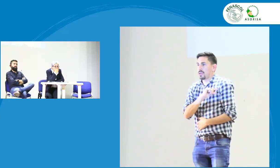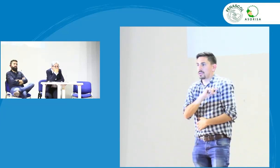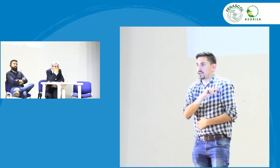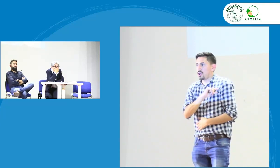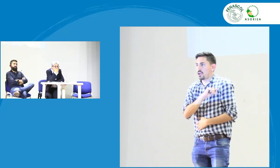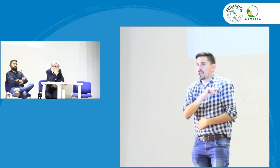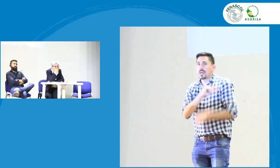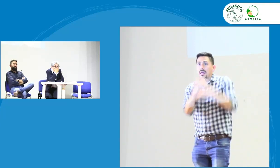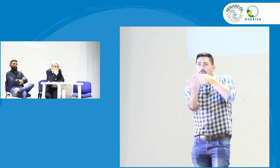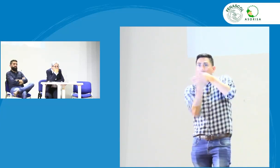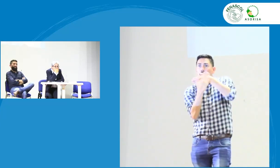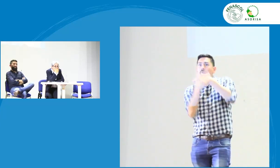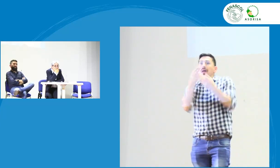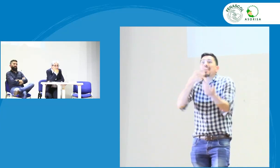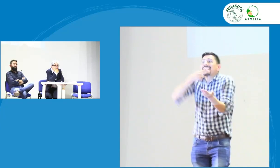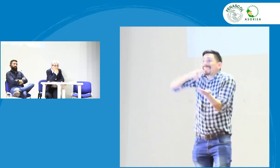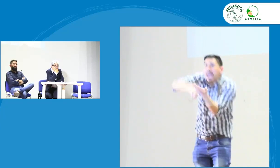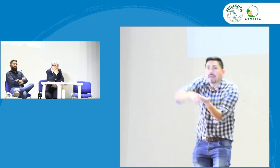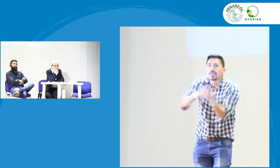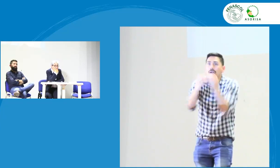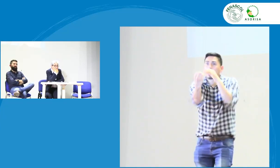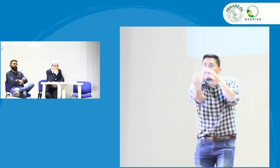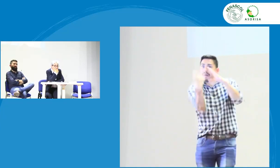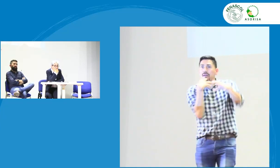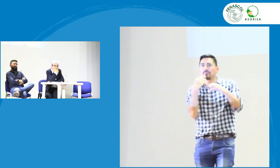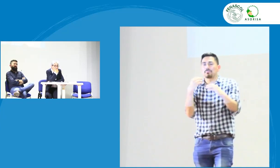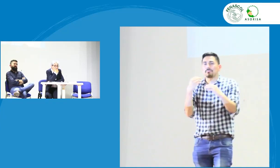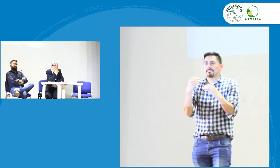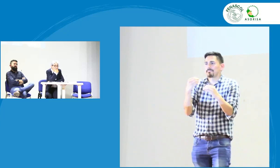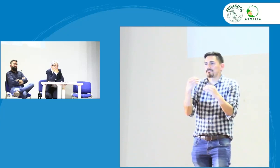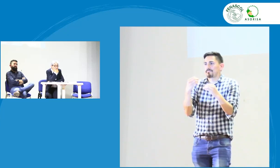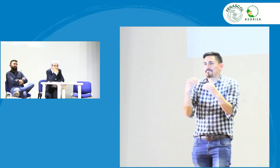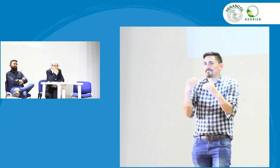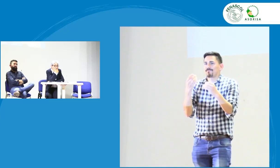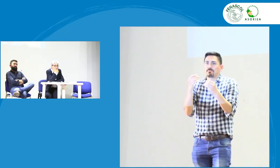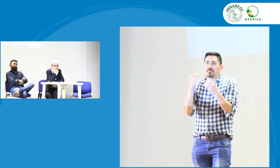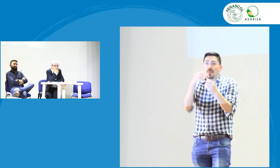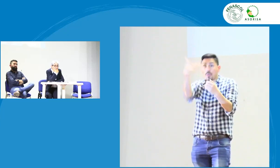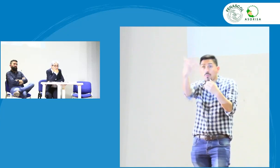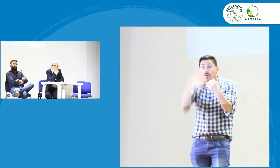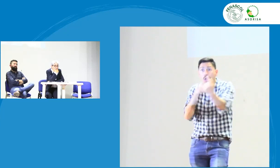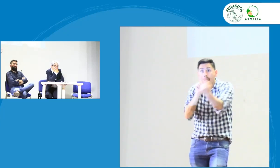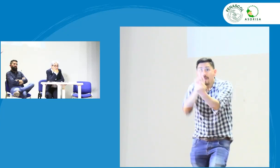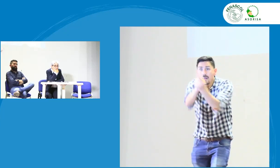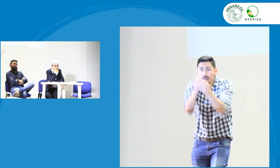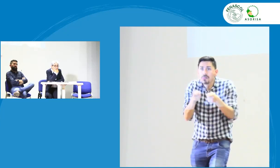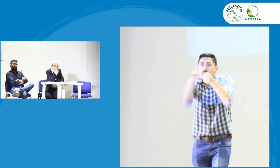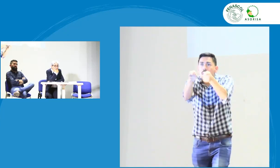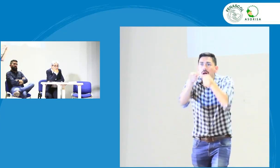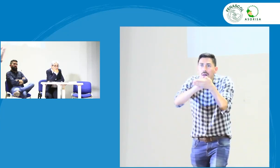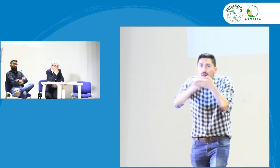esas inquietudes al INSOR mediante una carta obviamente nos pueden hacer llegar o si